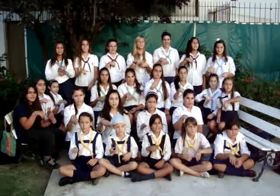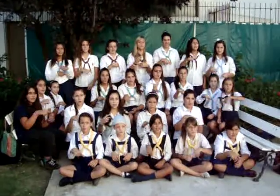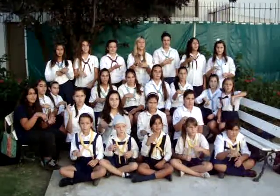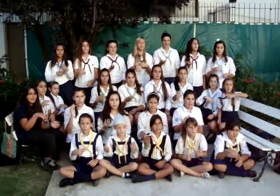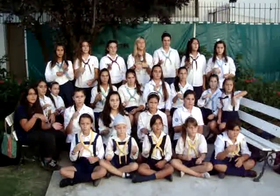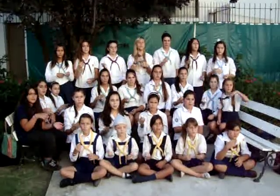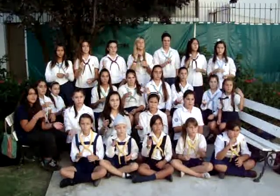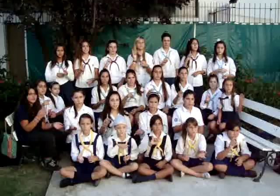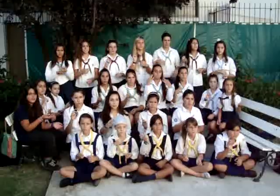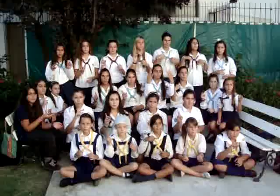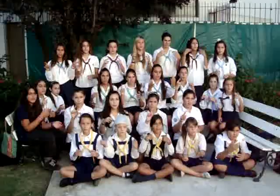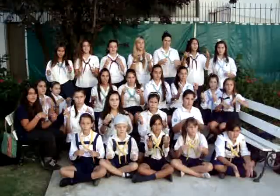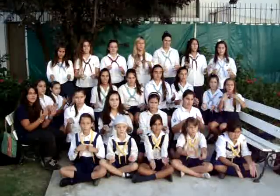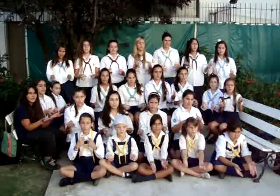servimos sin pedir,